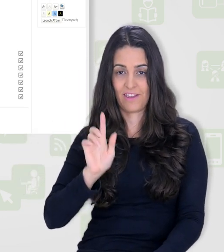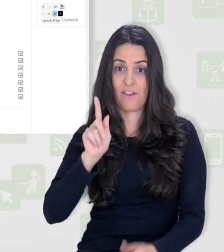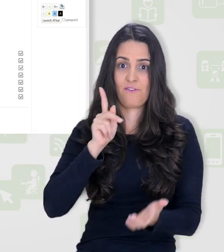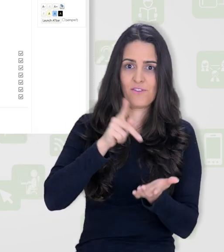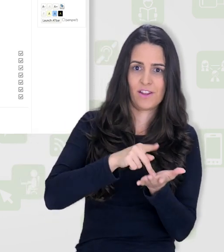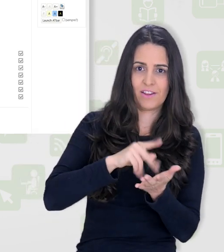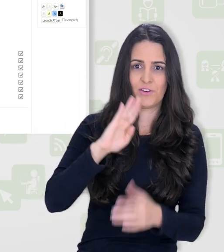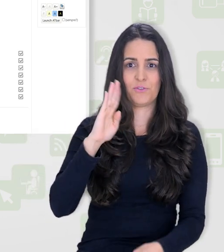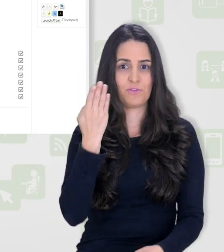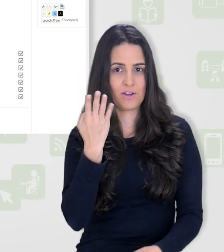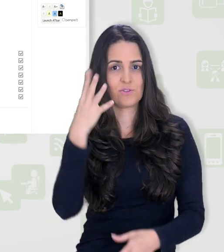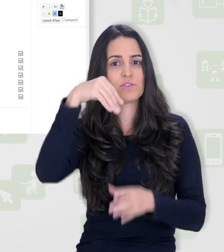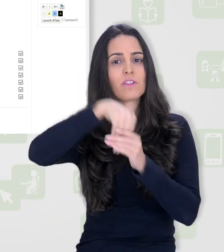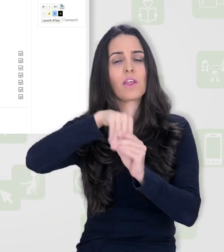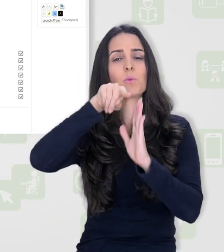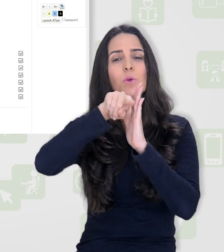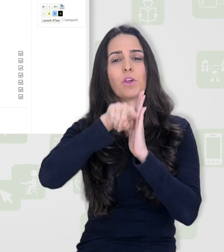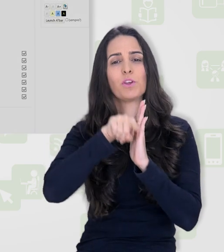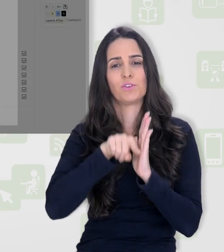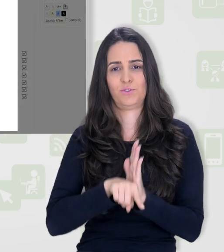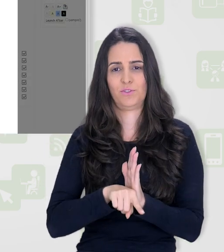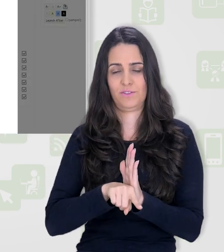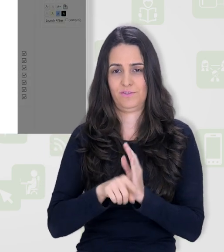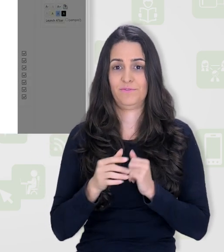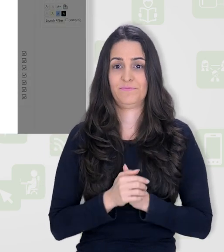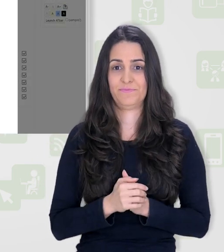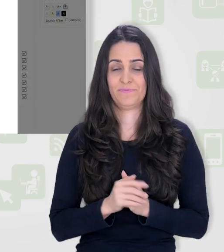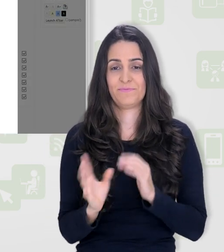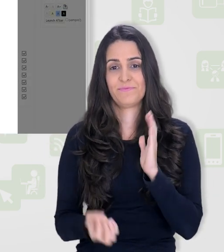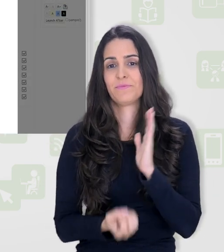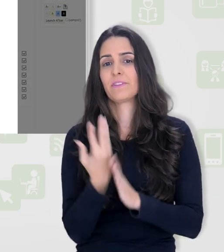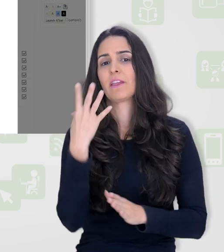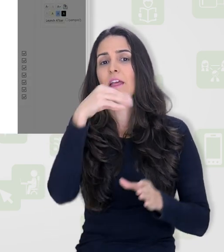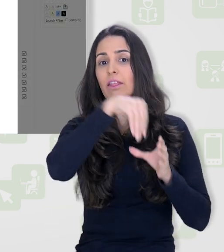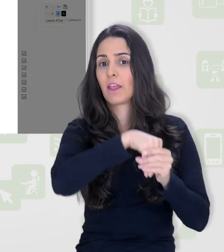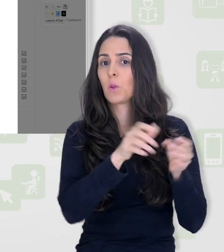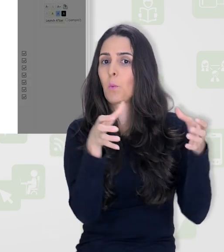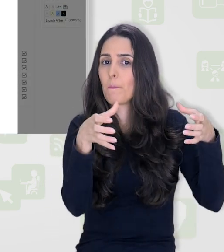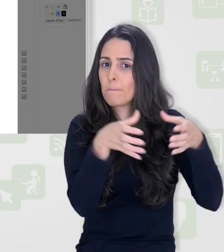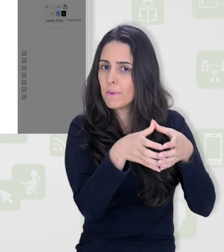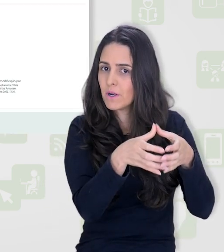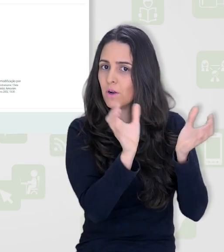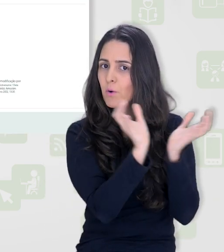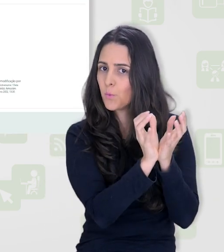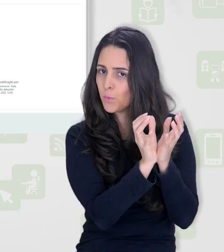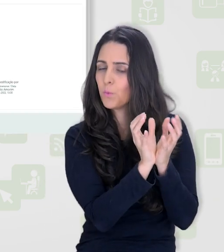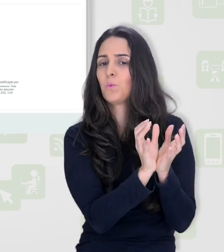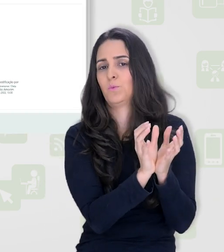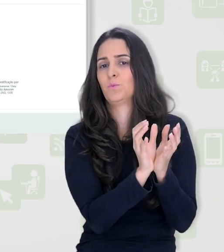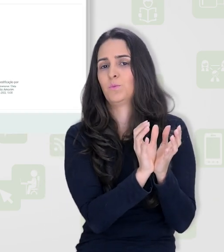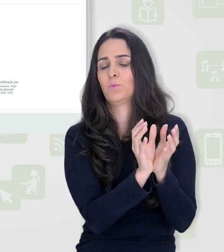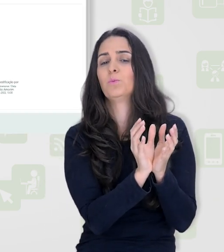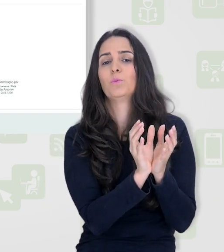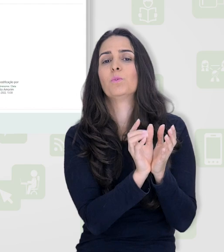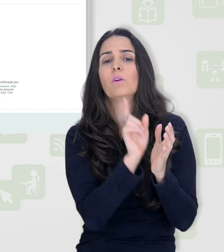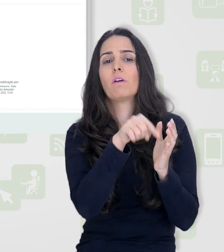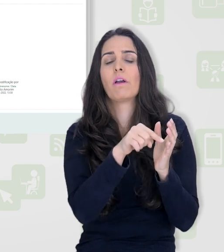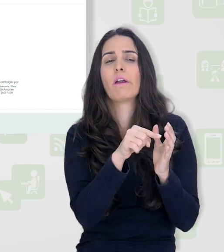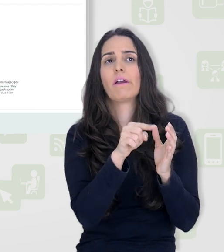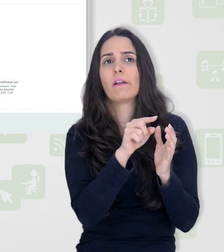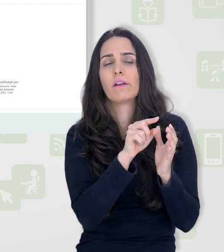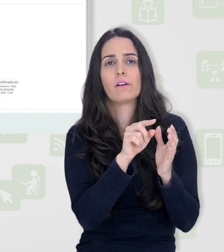para atividade questionário. Então, vamos criar essa questão no banco de questões. Posso criar